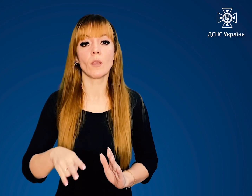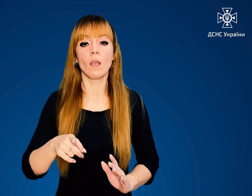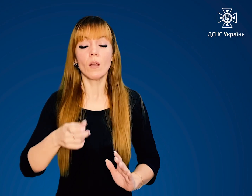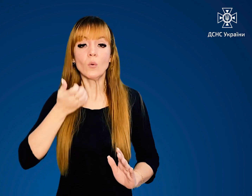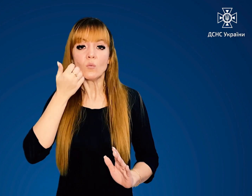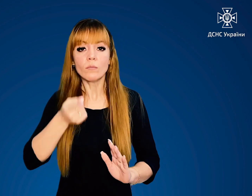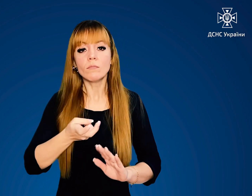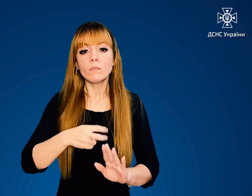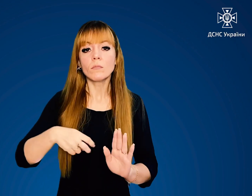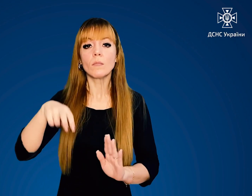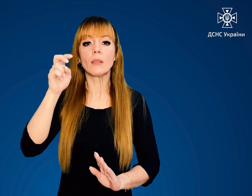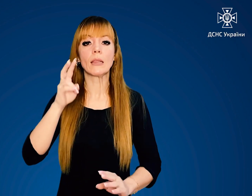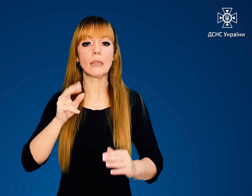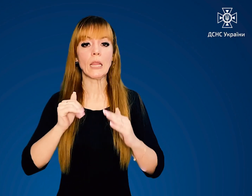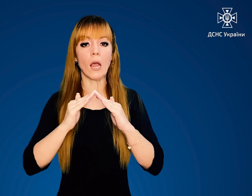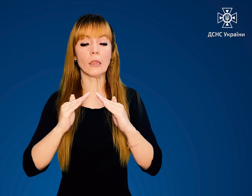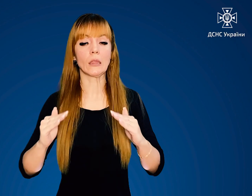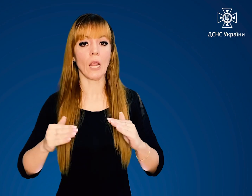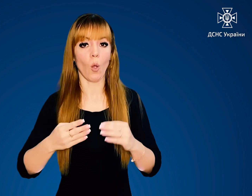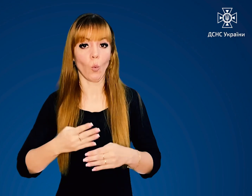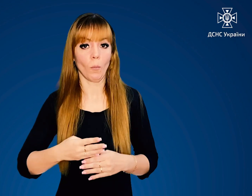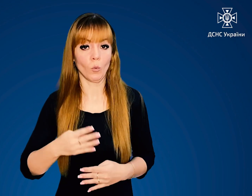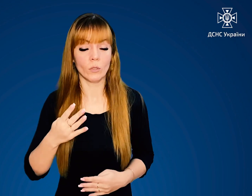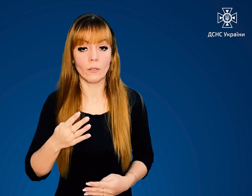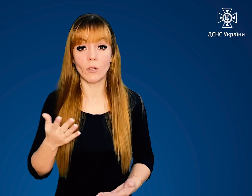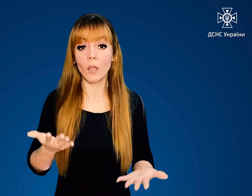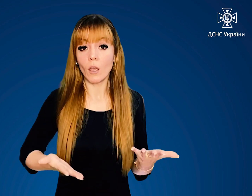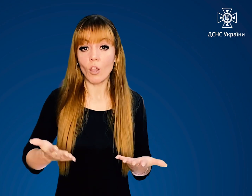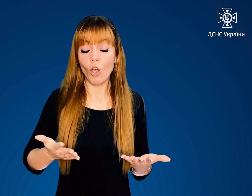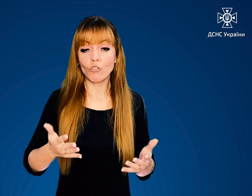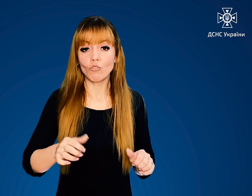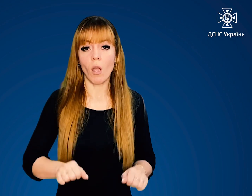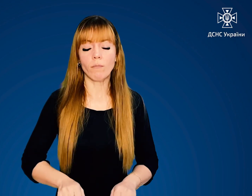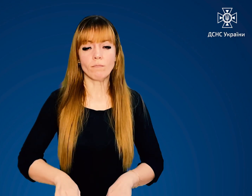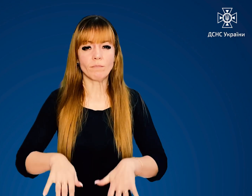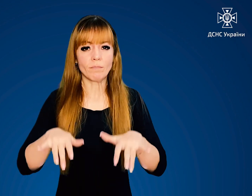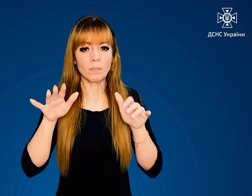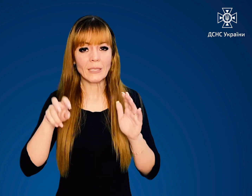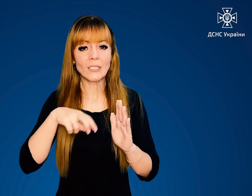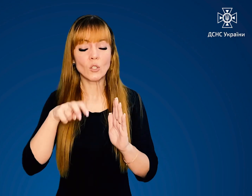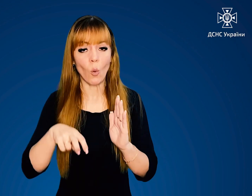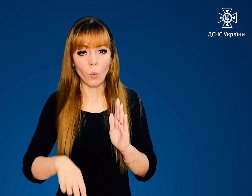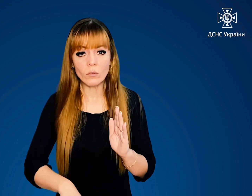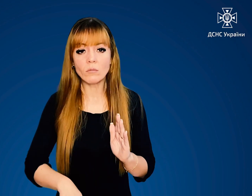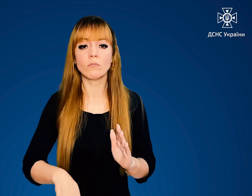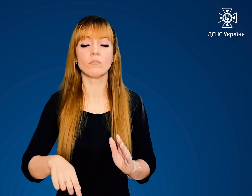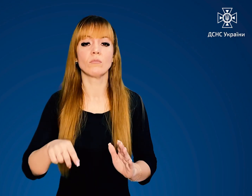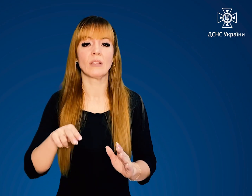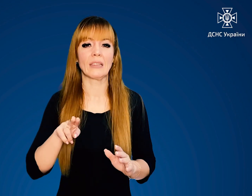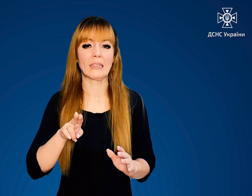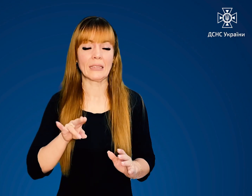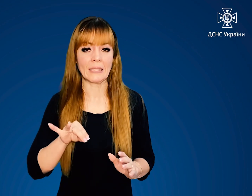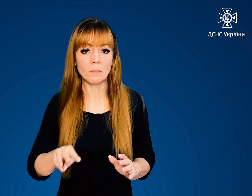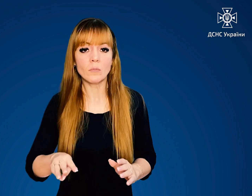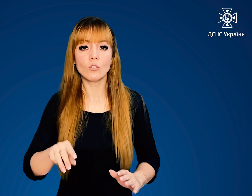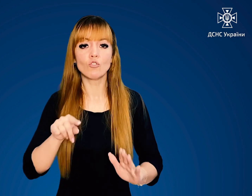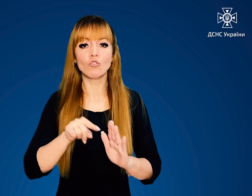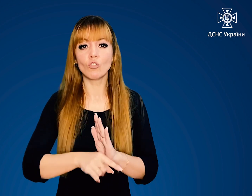на даху будівлі. У разі задимленості сходових клітин варто щільно зачинити двері, що